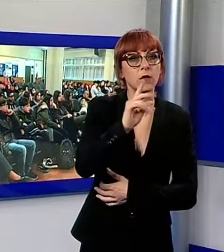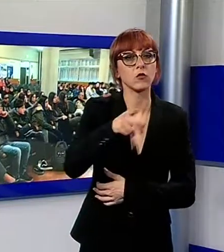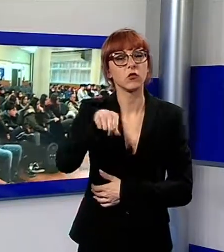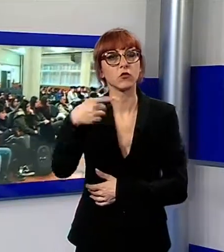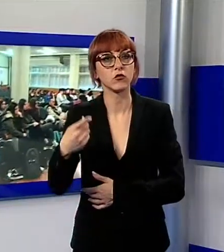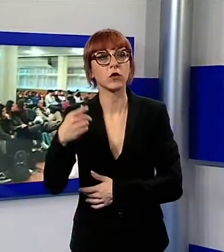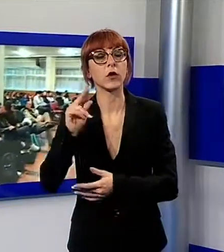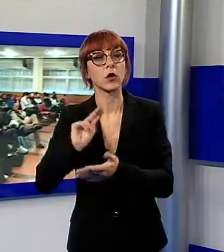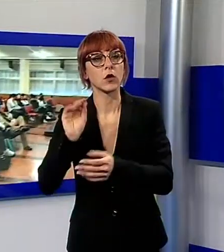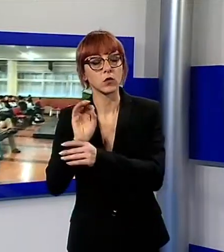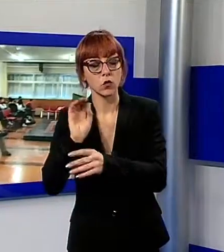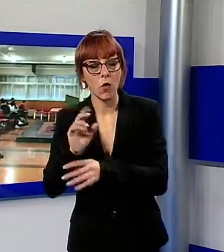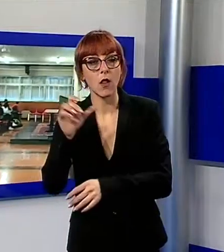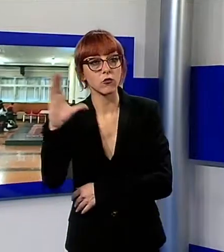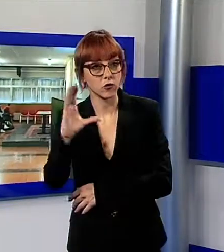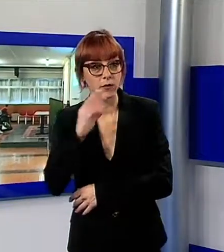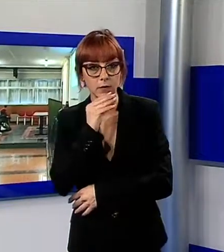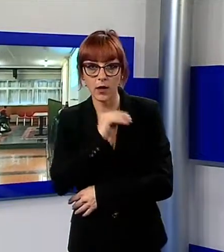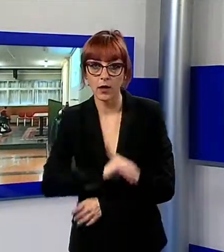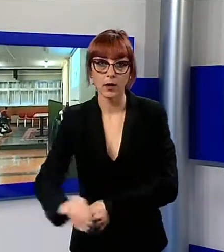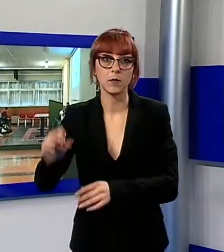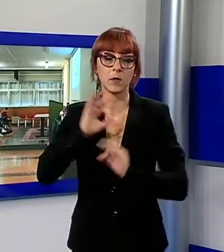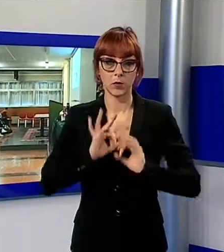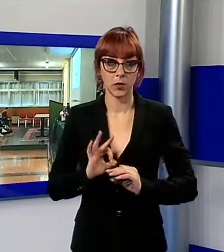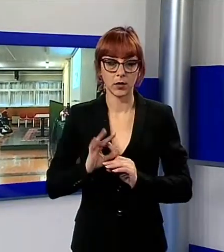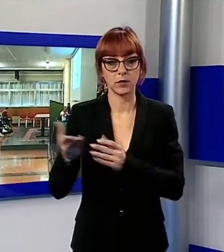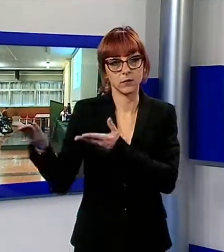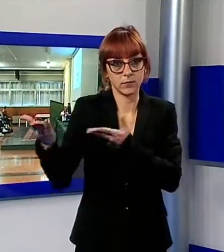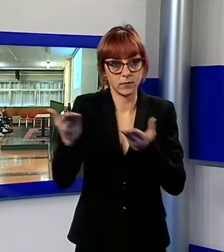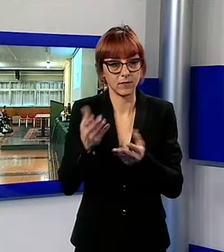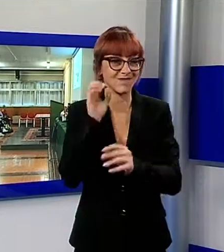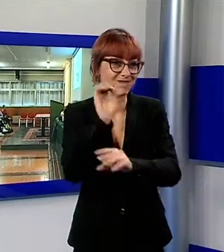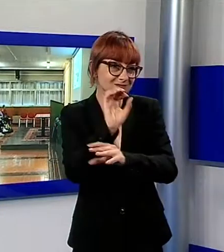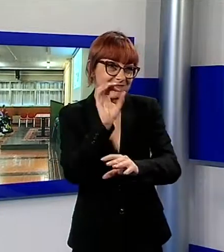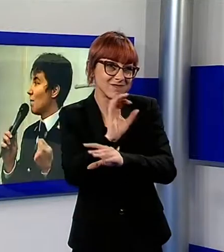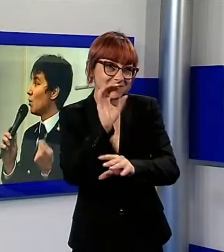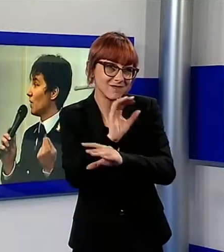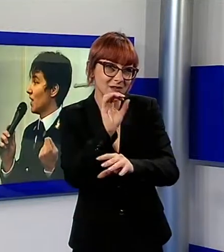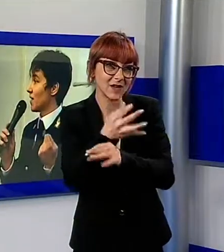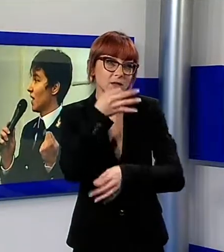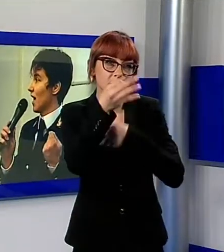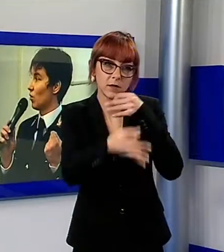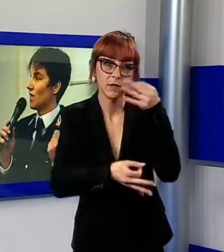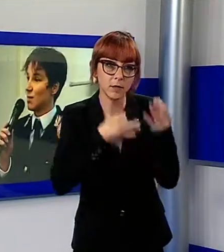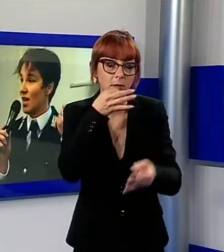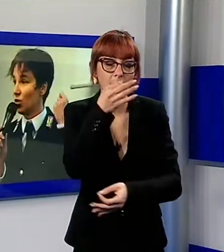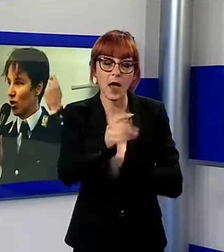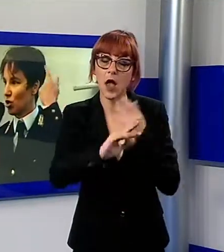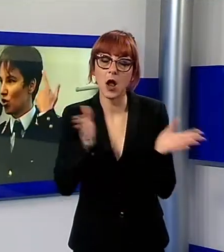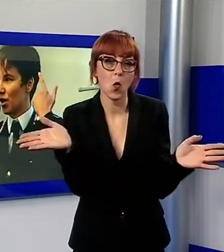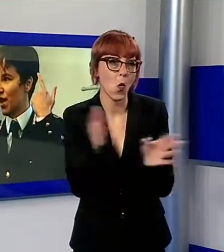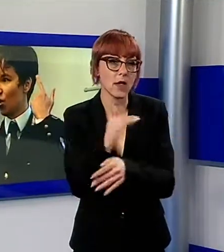questura a tenere una lezione ai ragazzi sugli effetti fisici e sociali e sulle conseguenze legali dell'uso di queste